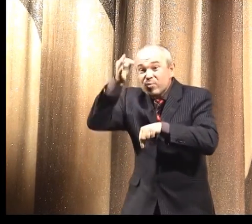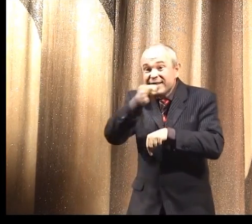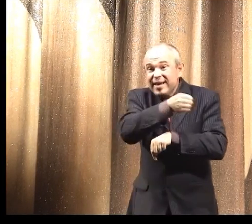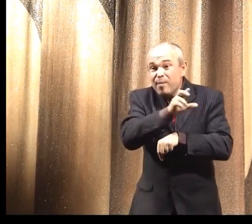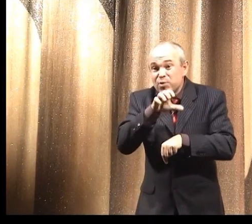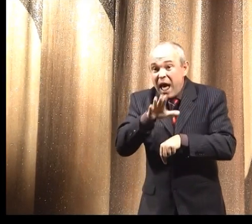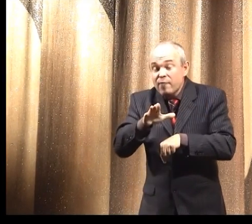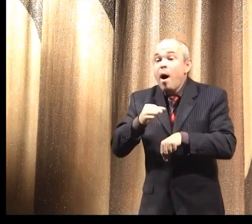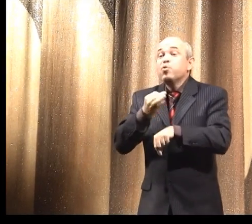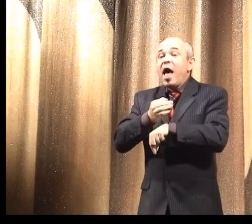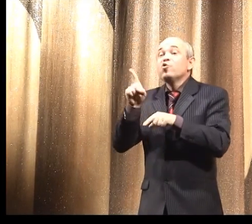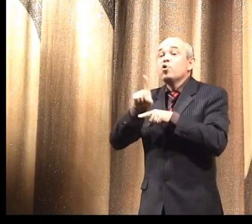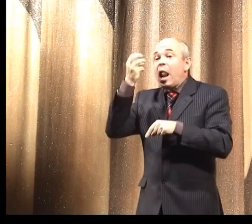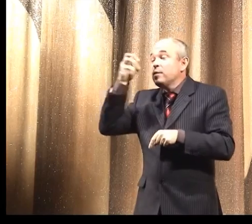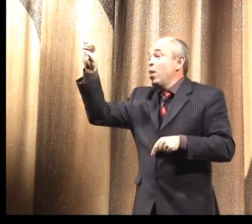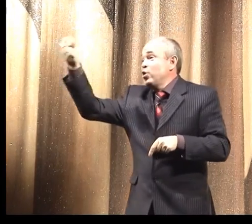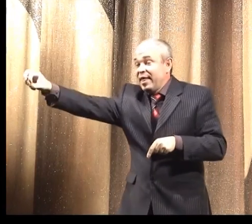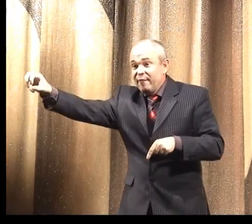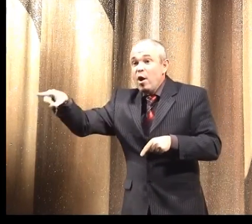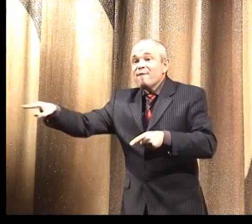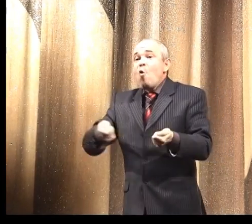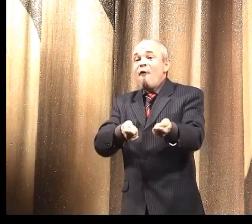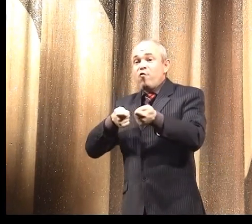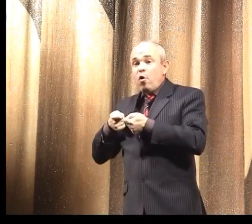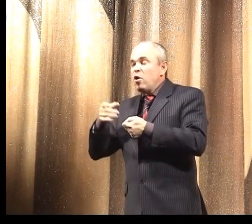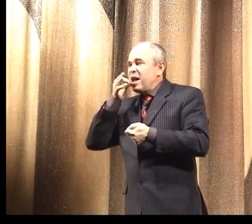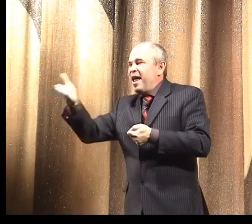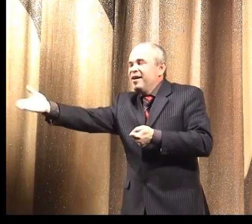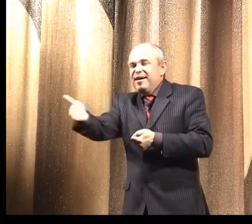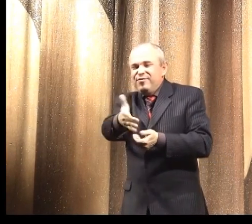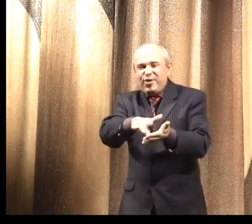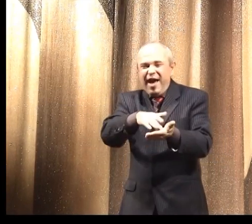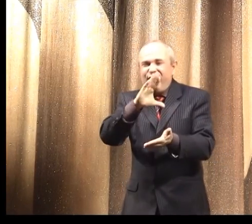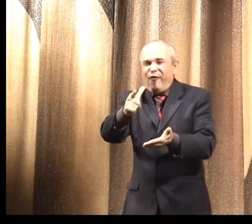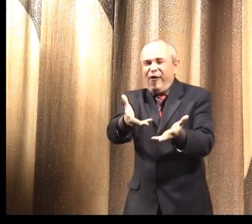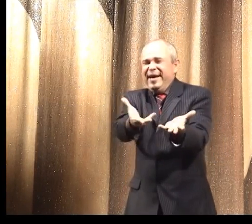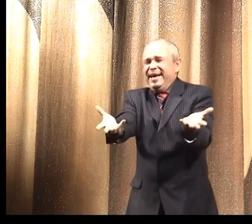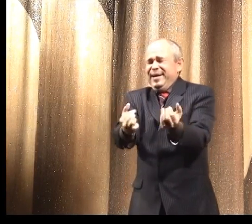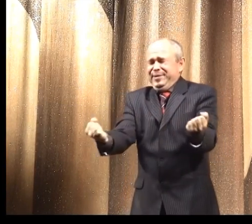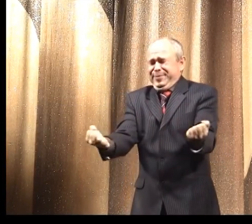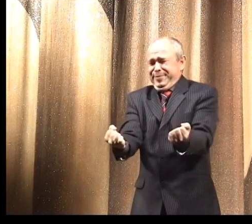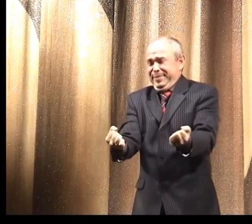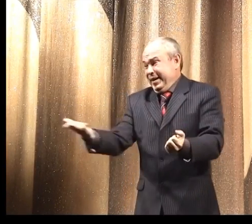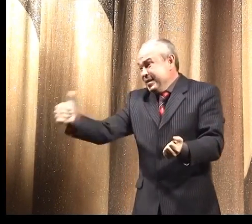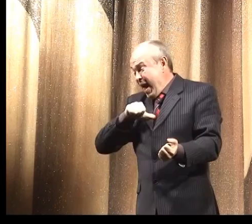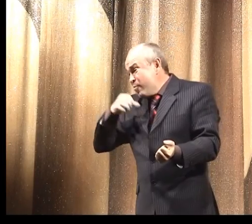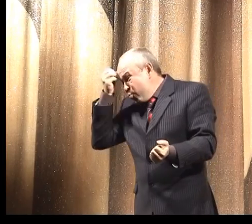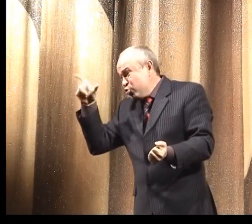буслайн. Положил его буслайн. И увел его. Это журнал. вот,